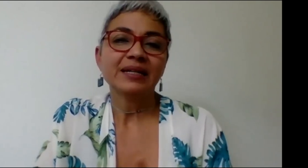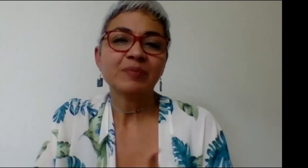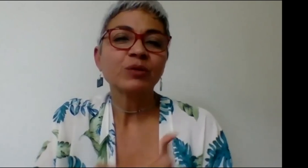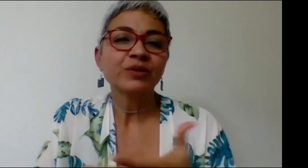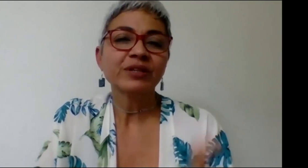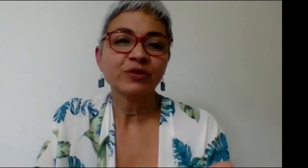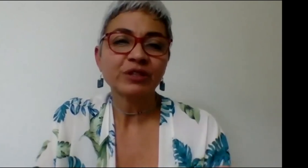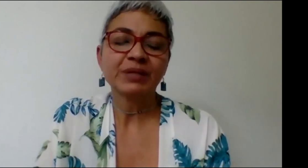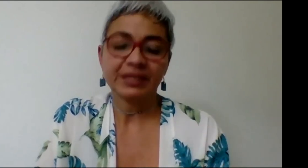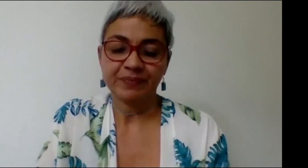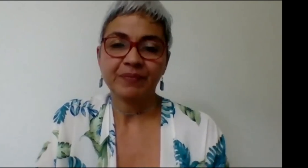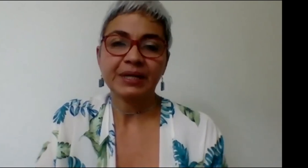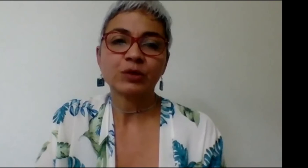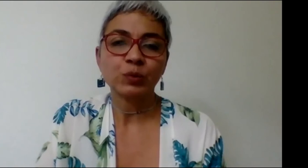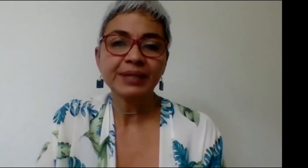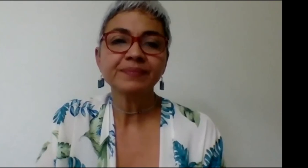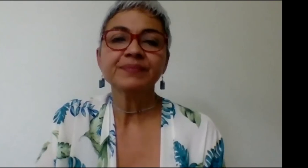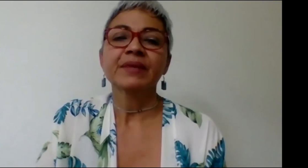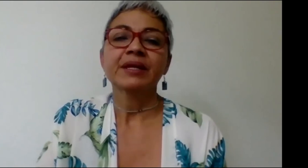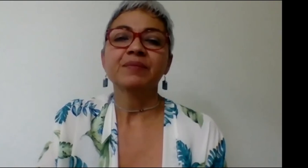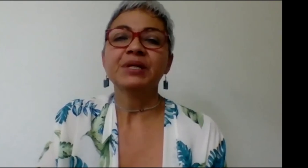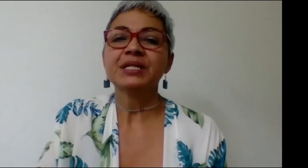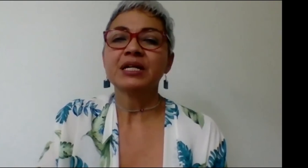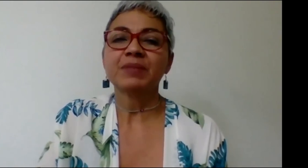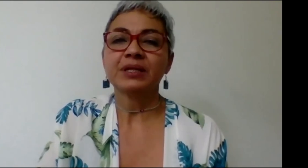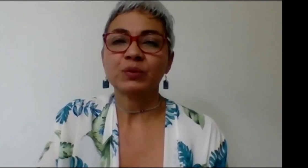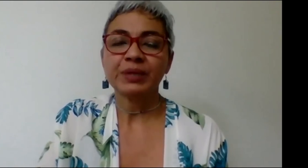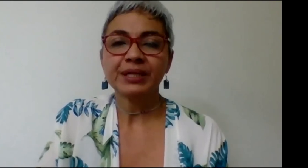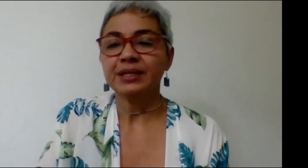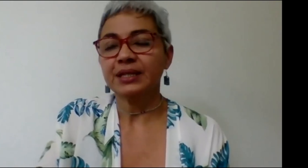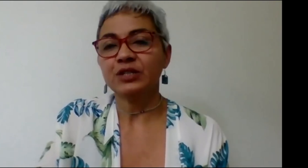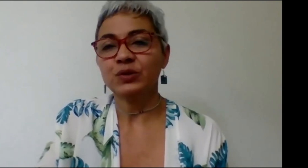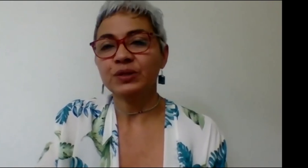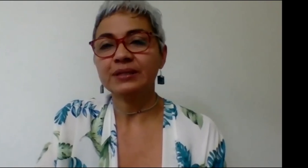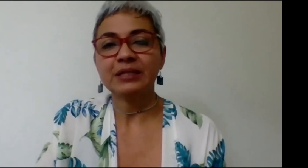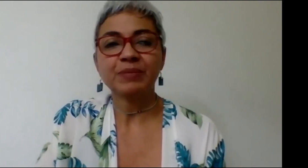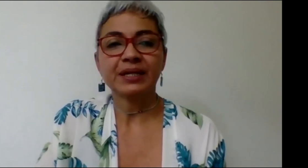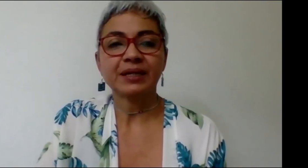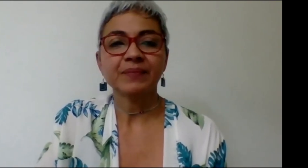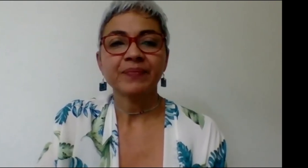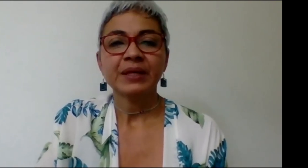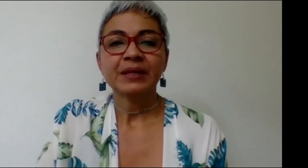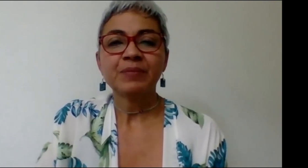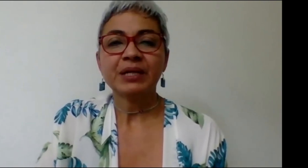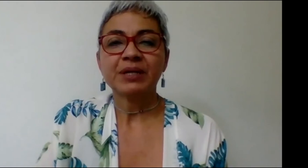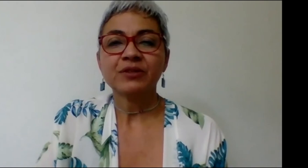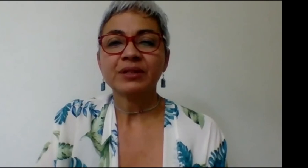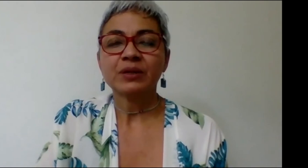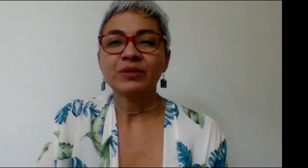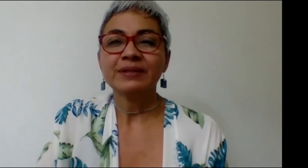pregunta entonces para Rubén Pichica para Rubén Cachotis y para y para Mario Santa Cruz